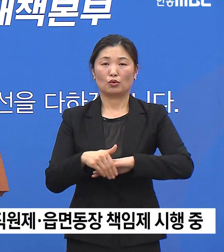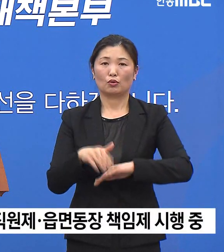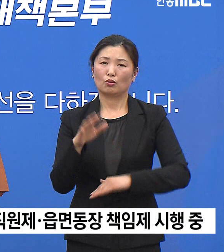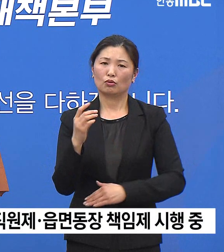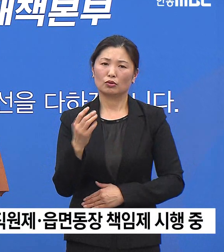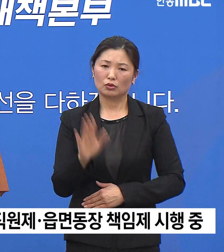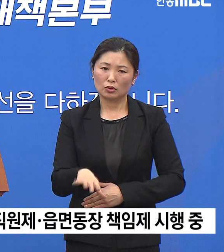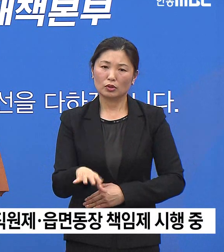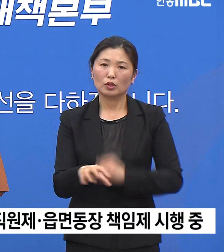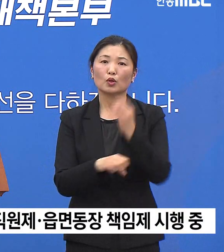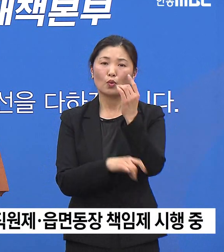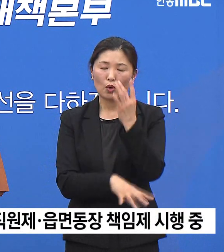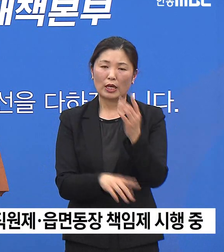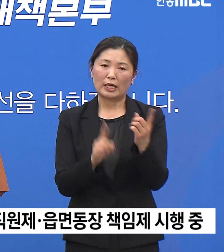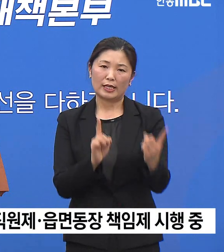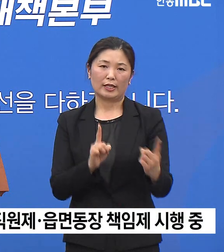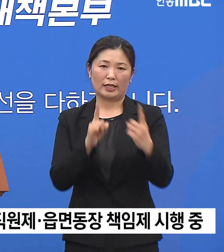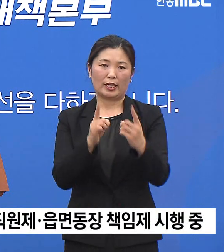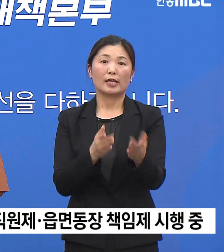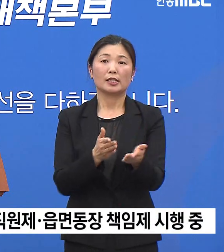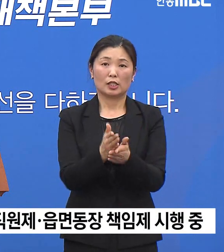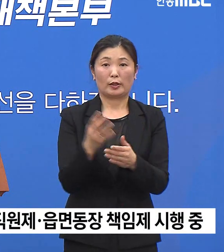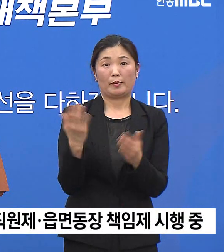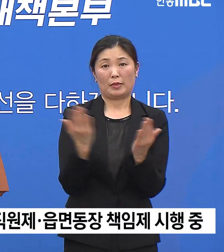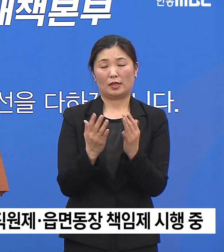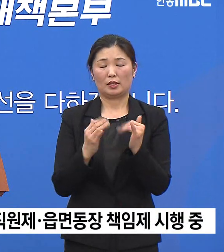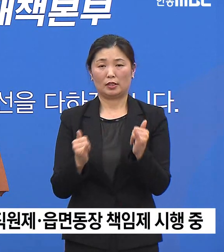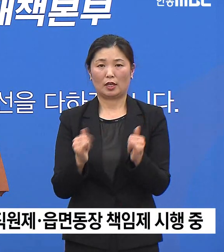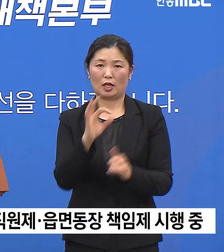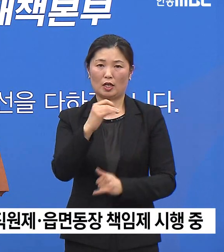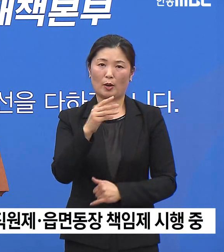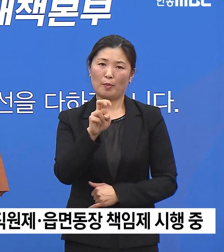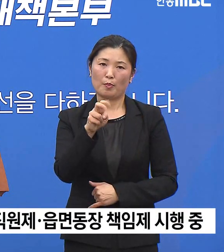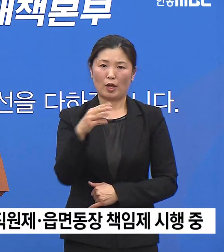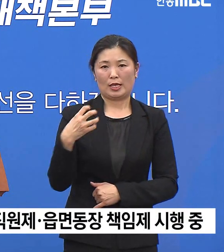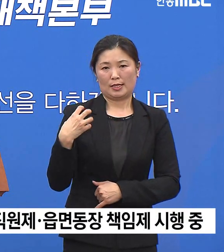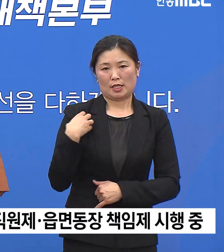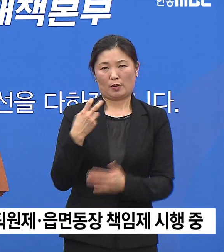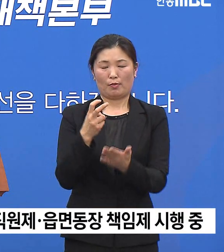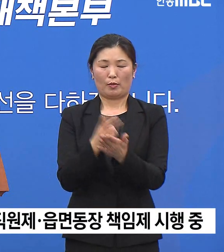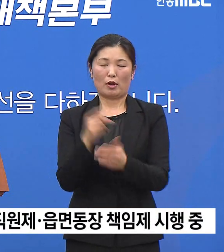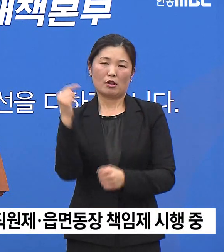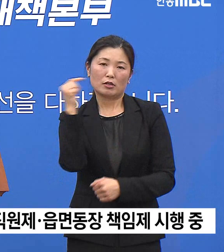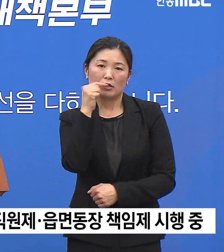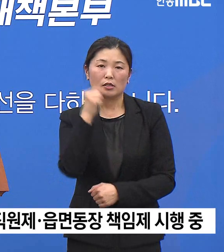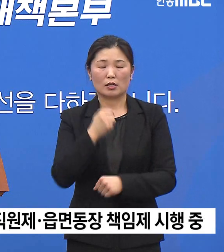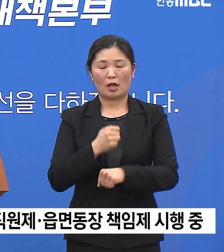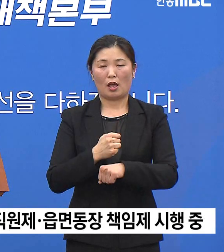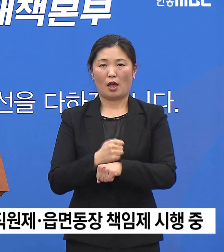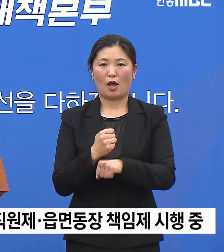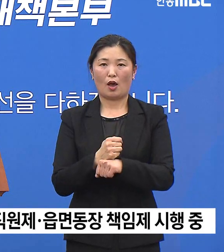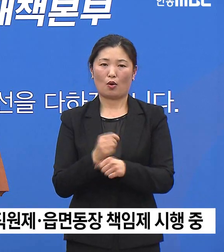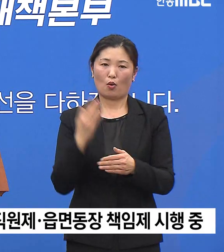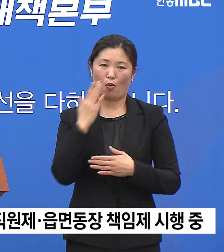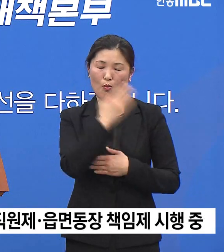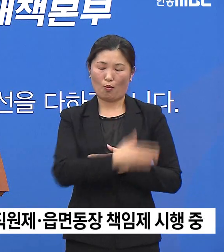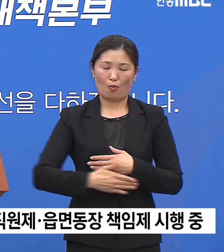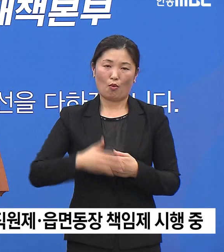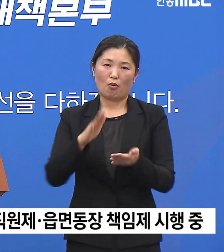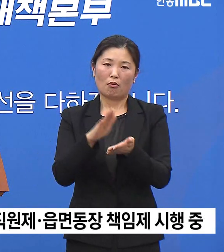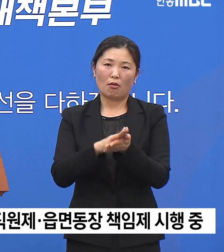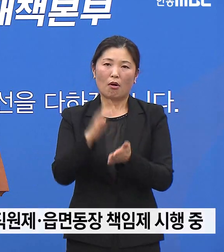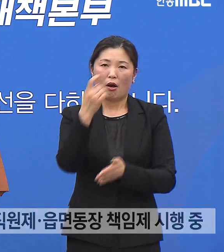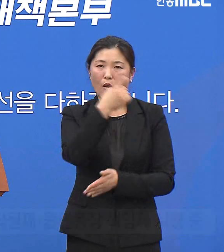기존에 시행하고 있는 1대1 전담 직원제와 읍면동장 책임제 시행을 더욱 강화해서 체온 측정도